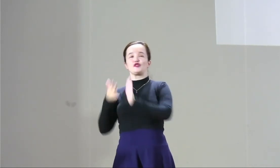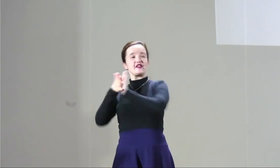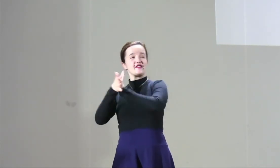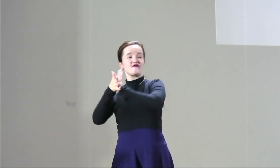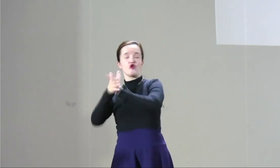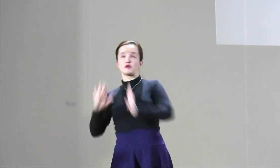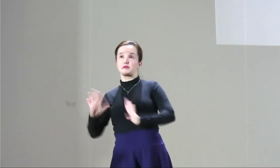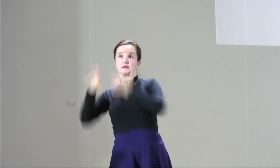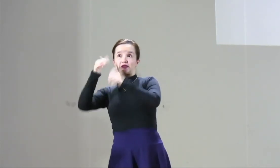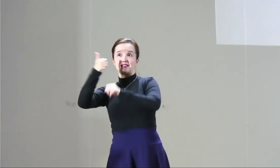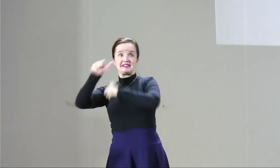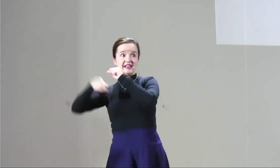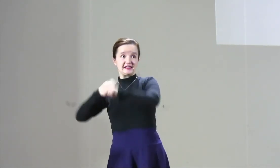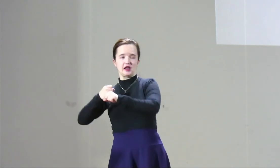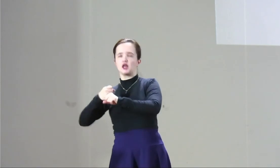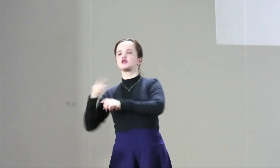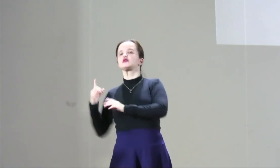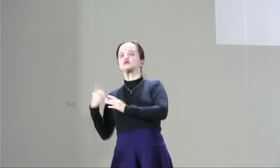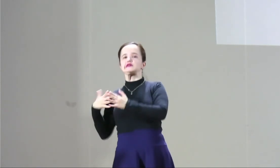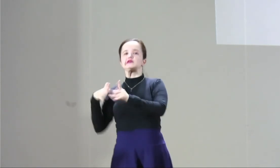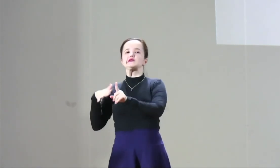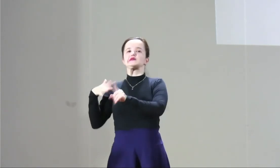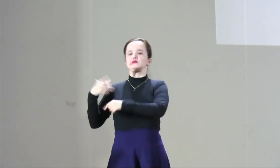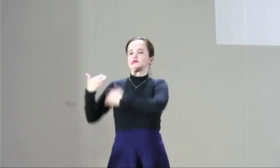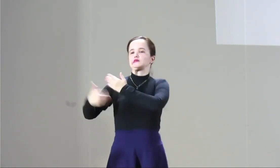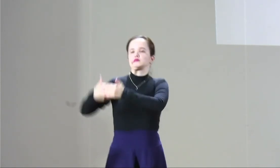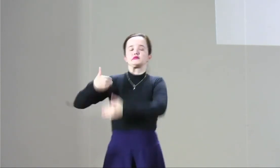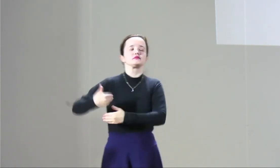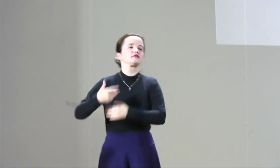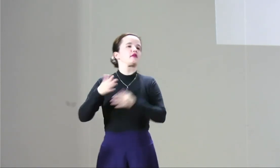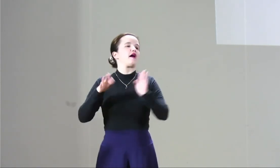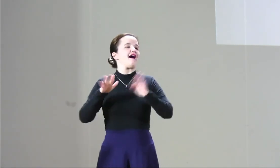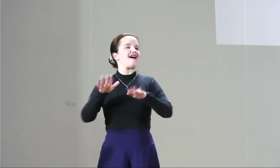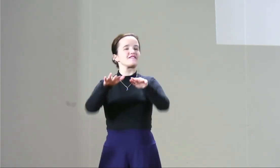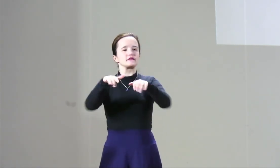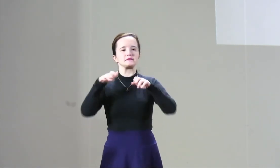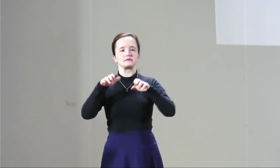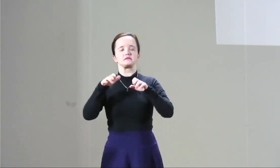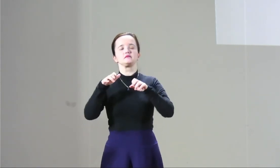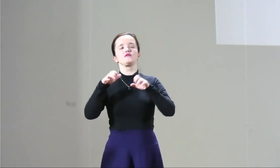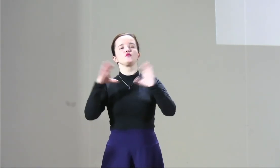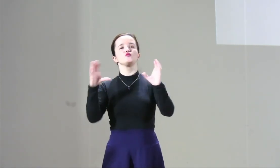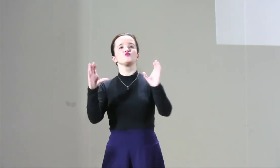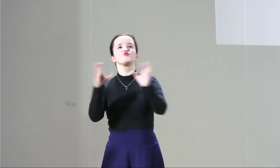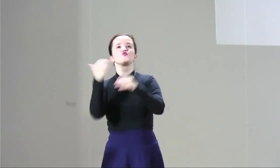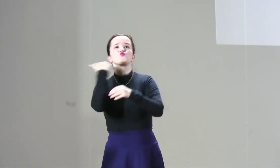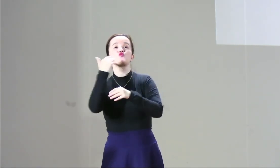a esto cuando sale esta ley ya en su conmemoración a los 10 años estamos trabajando